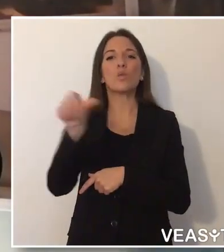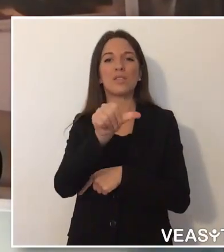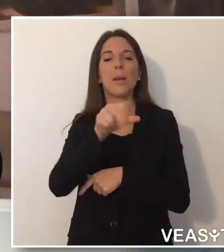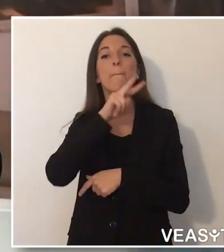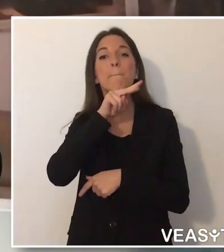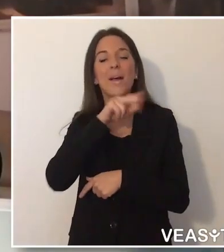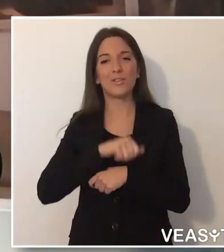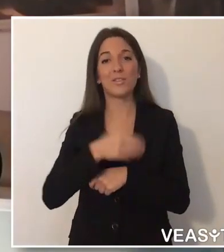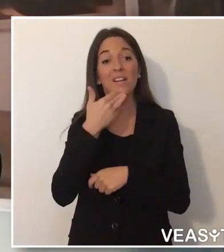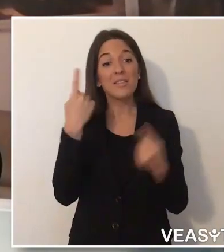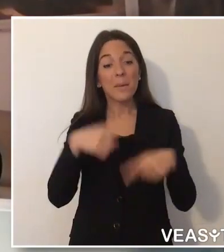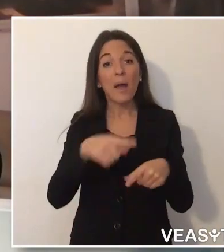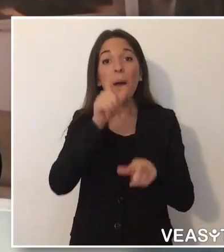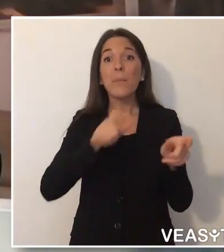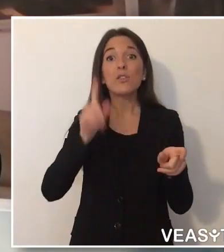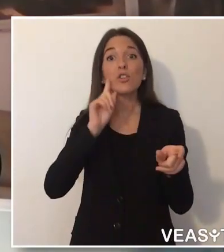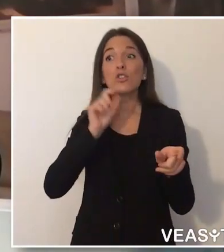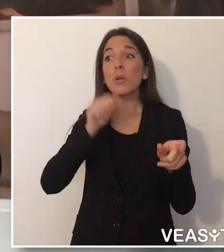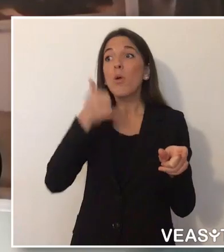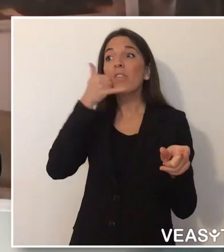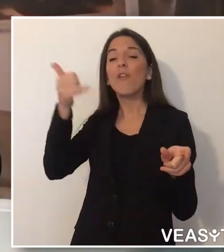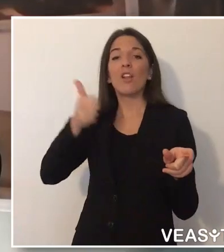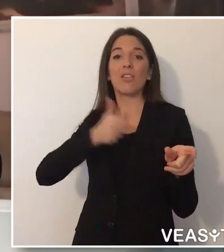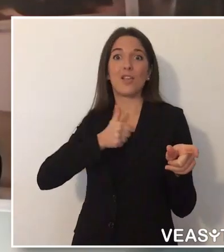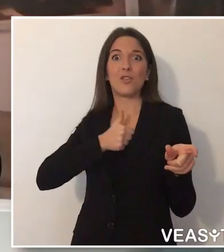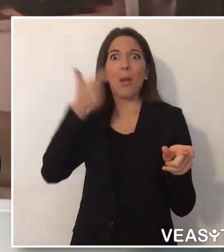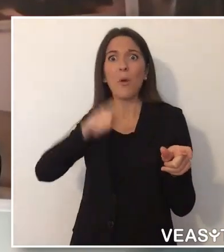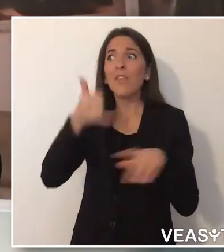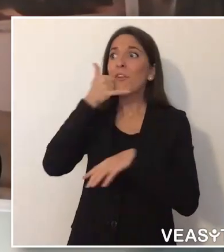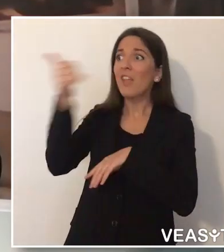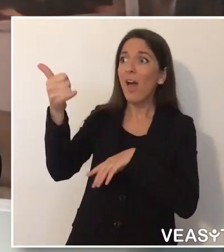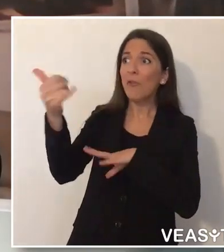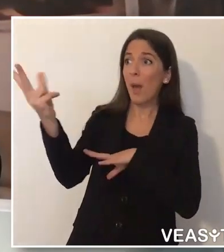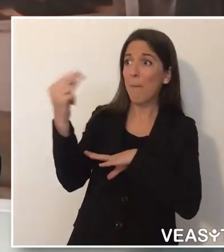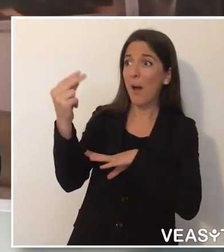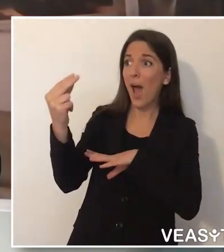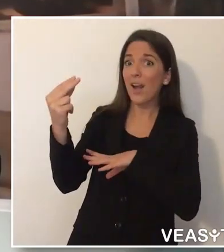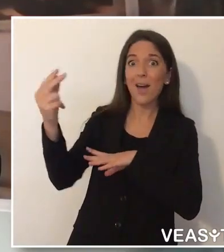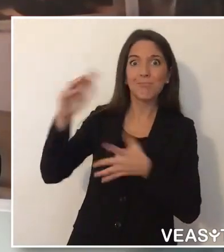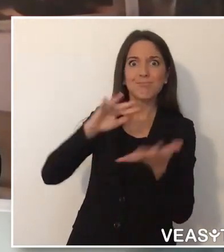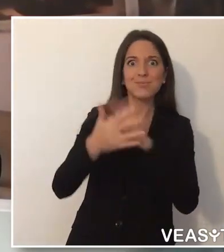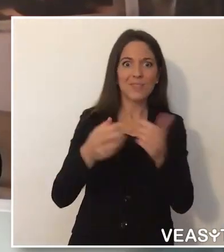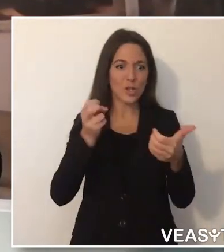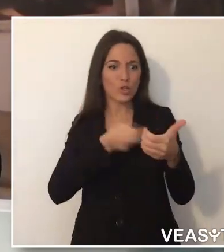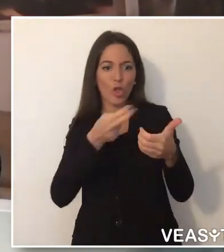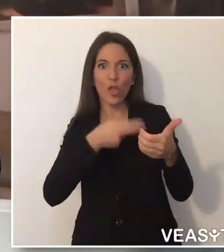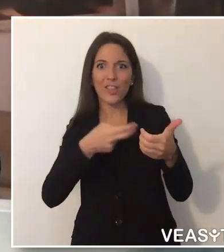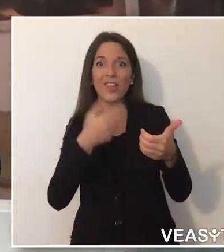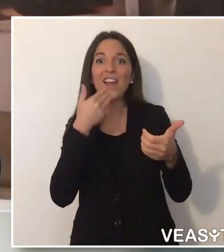servizio di telefonia sottotitolata che grazie a un avanzata tecnologia di riconoscimento vocale consente alle persone